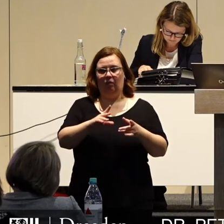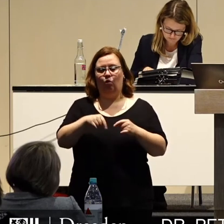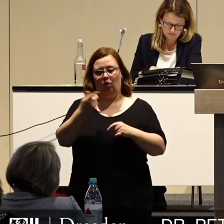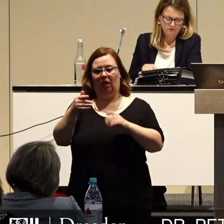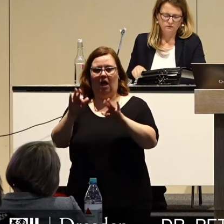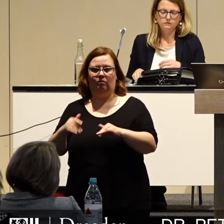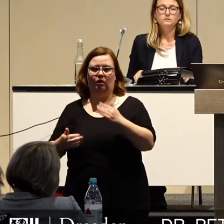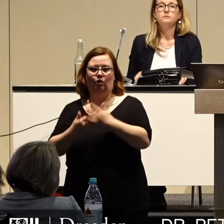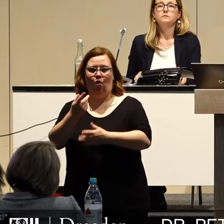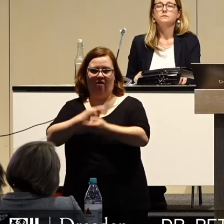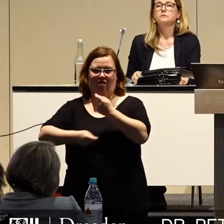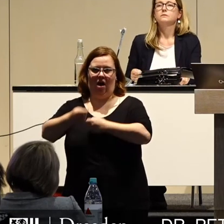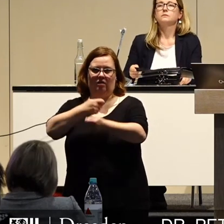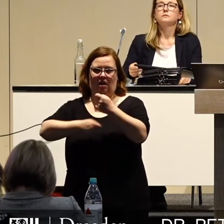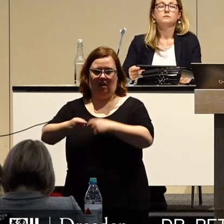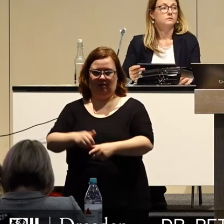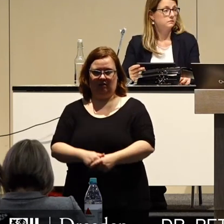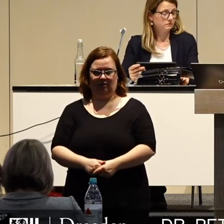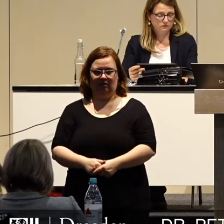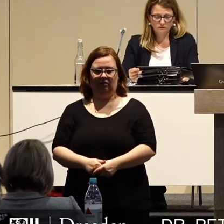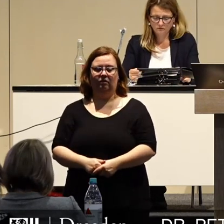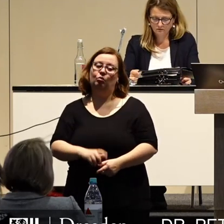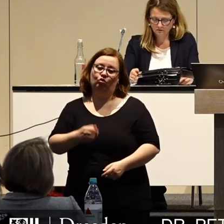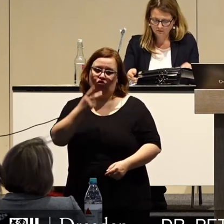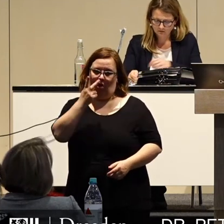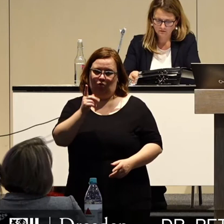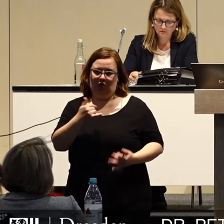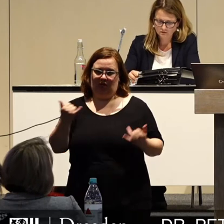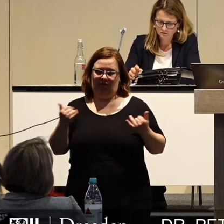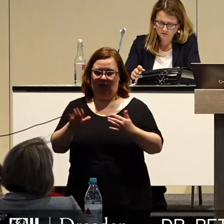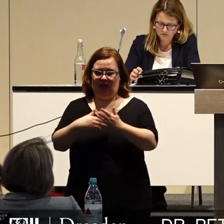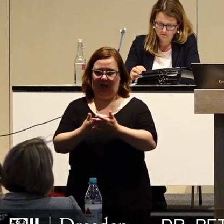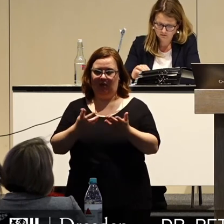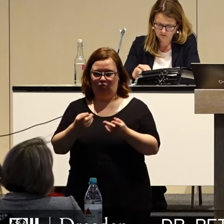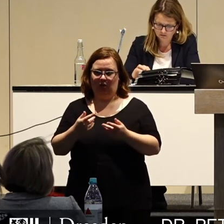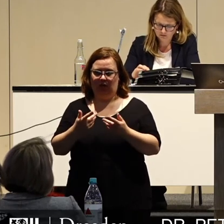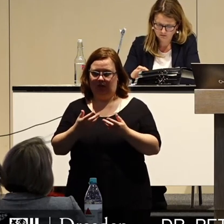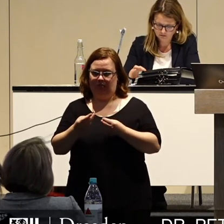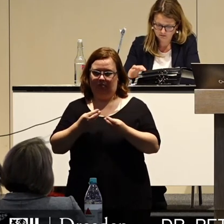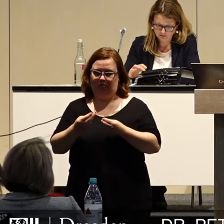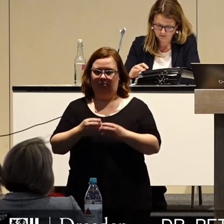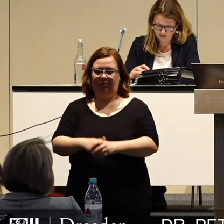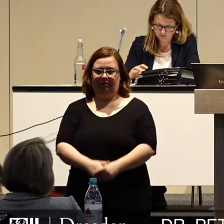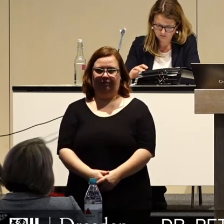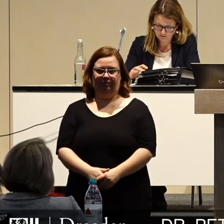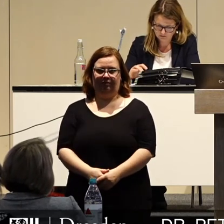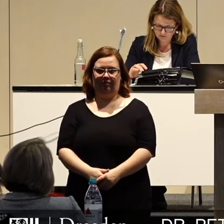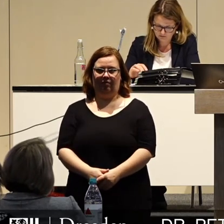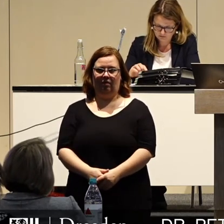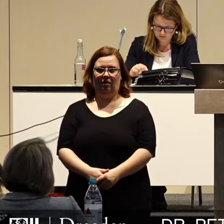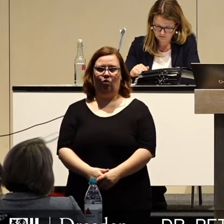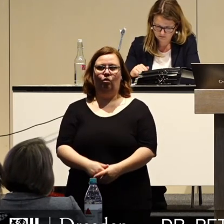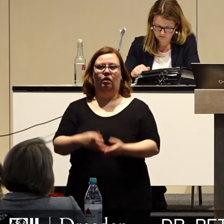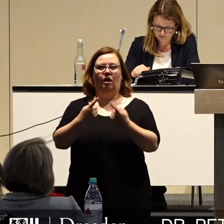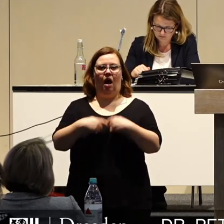im Herbst in Potsdam verhandelt. Wir werden das zu verarbeiten haben. Und das weitere